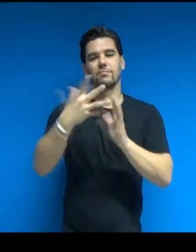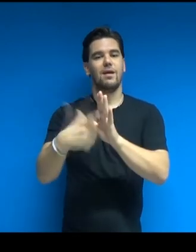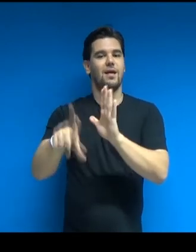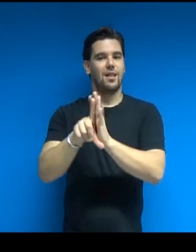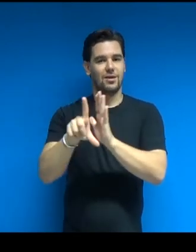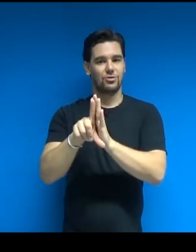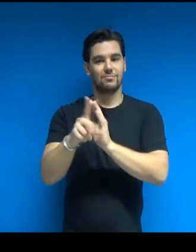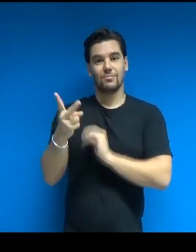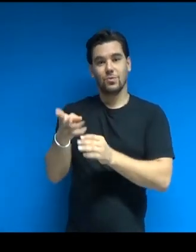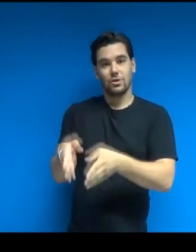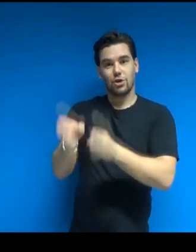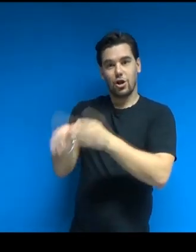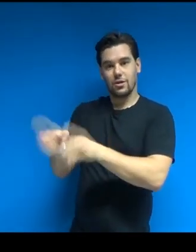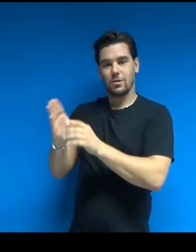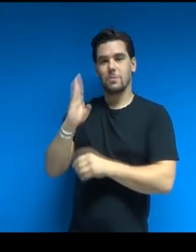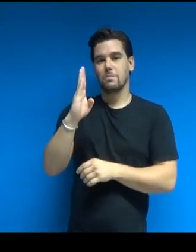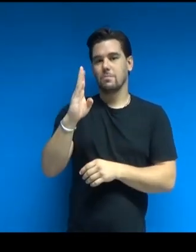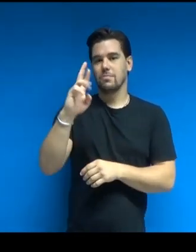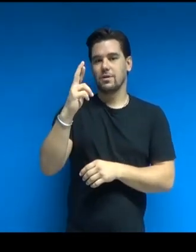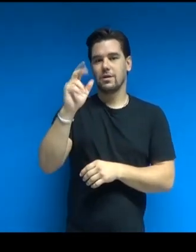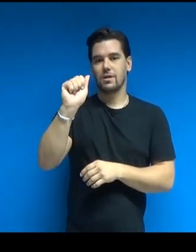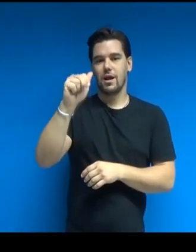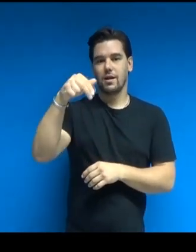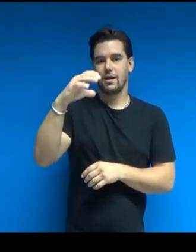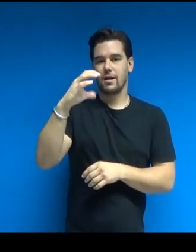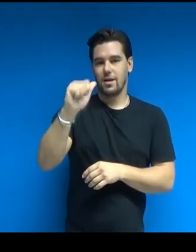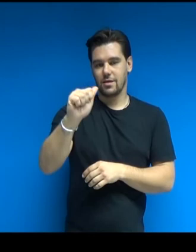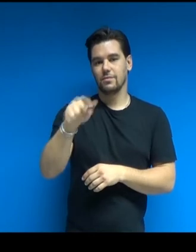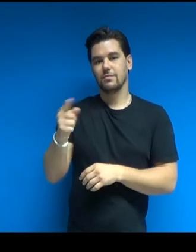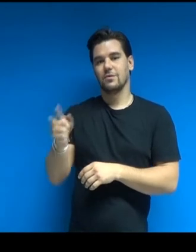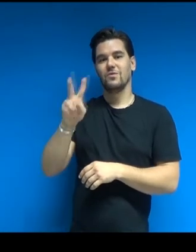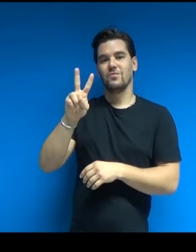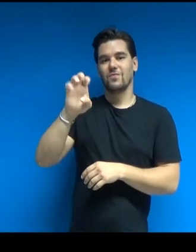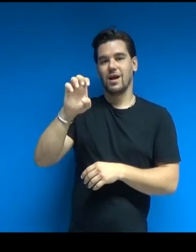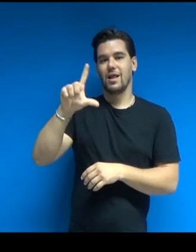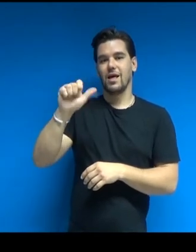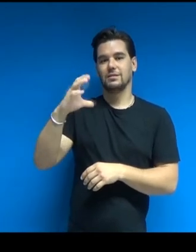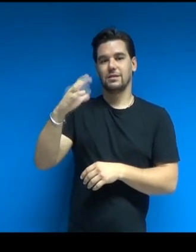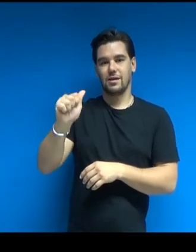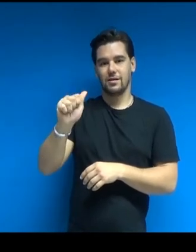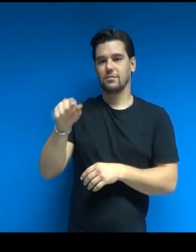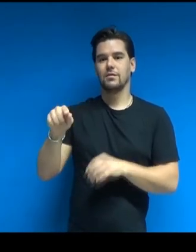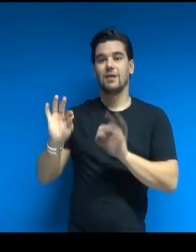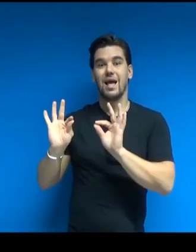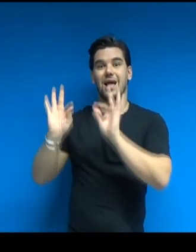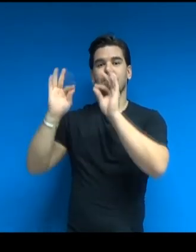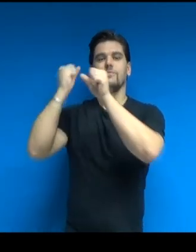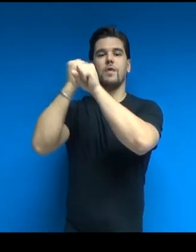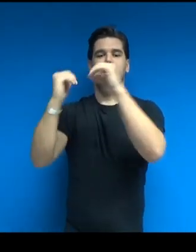negli anni 30 del XX secolo. E così, Torre Branca e Torre